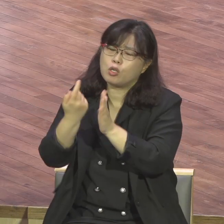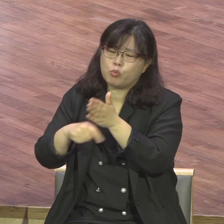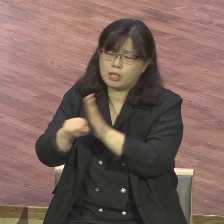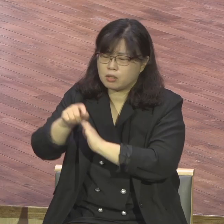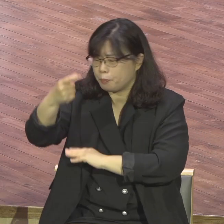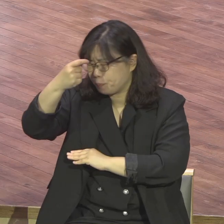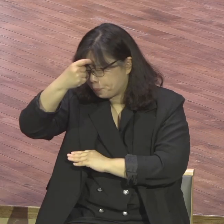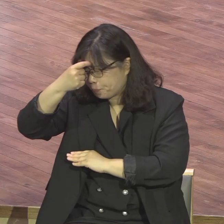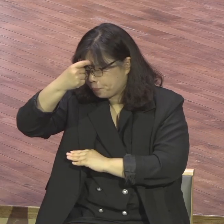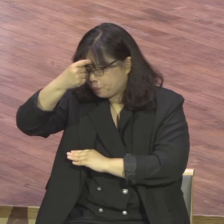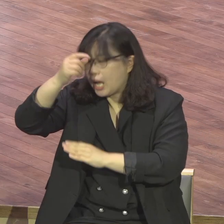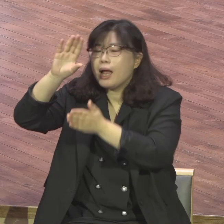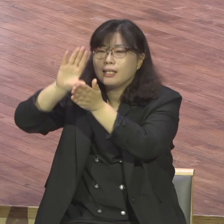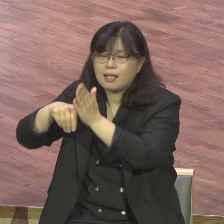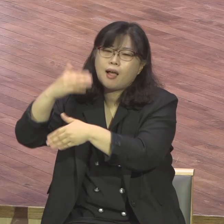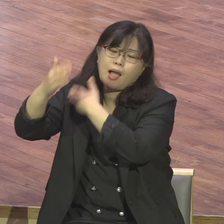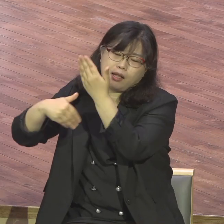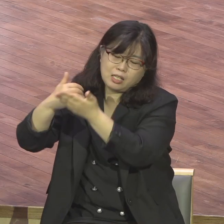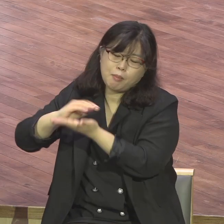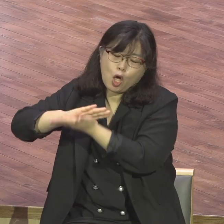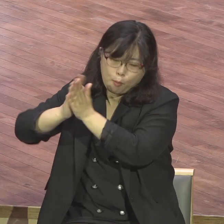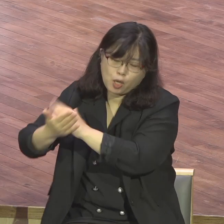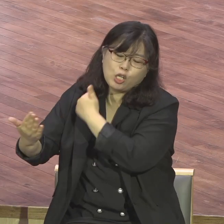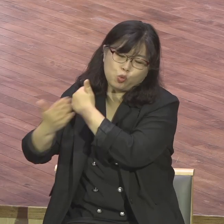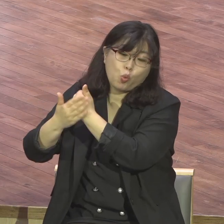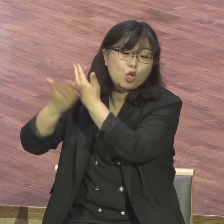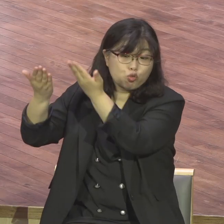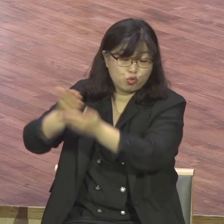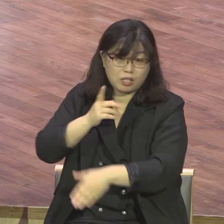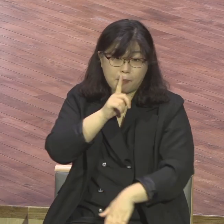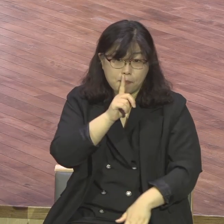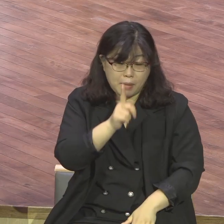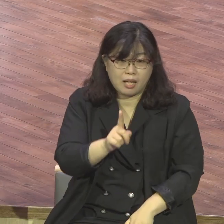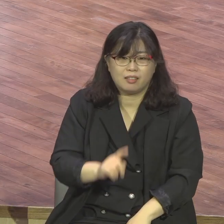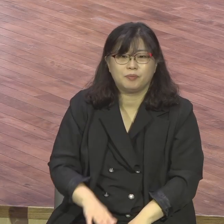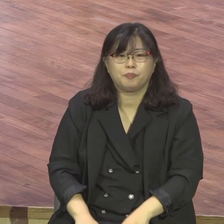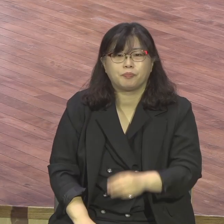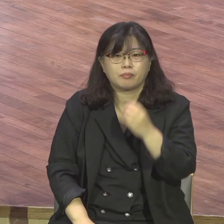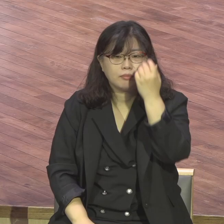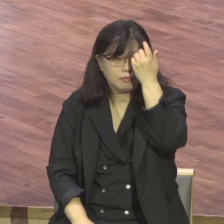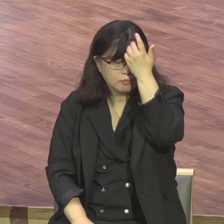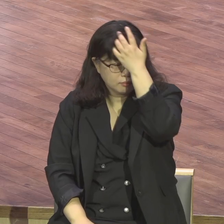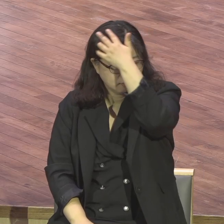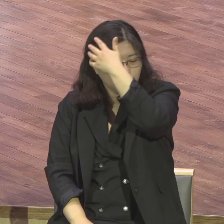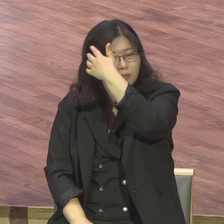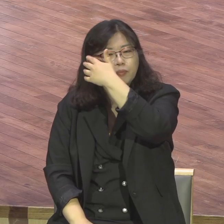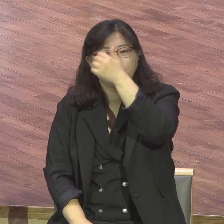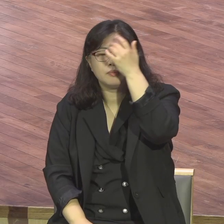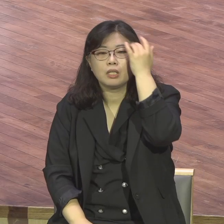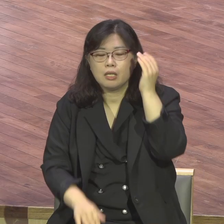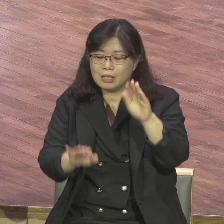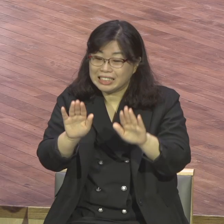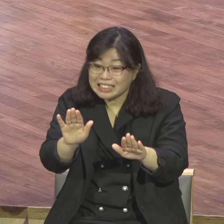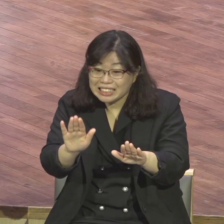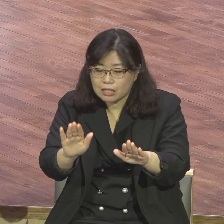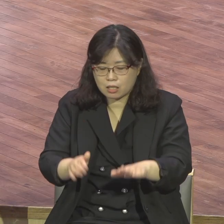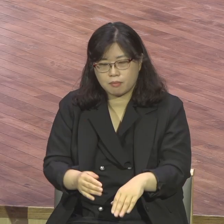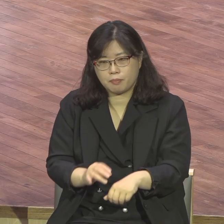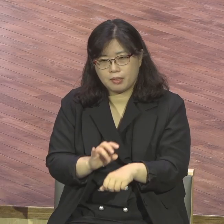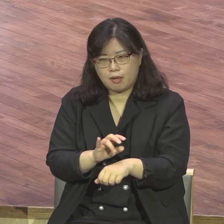24 24 성공한 사람들 특정은요 믿음 좋은 사람 특정은 24요 24 24 24